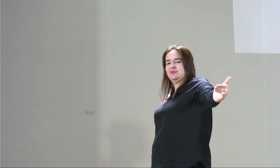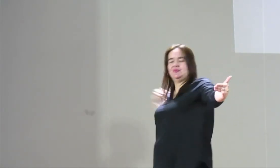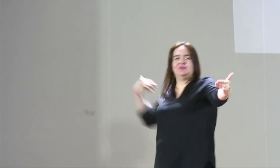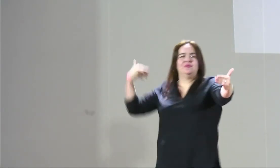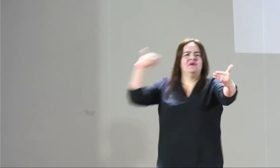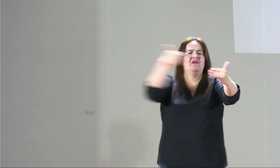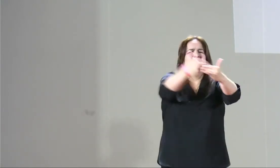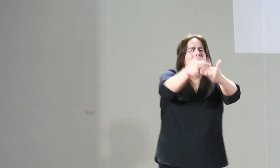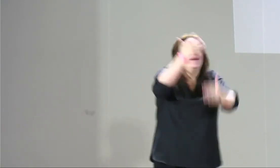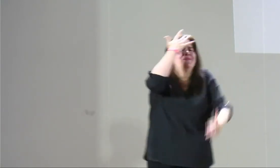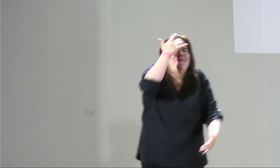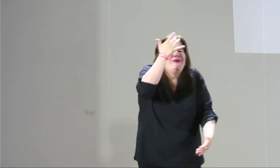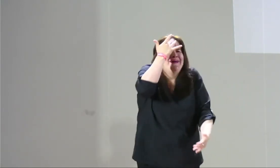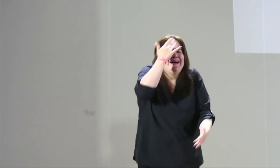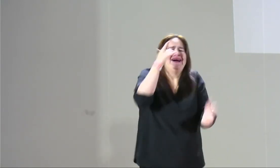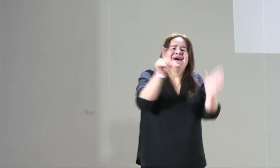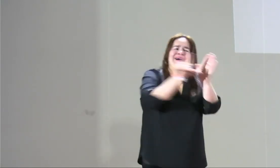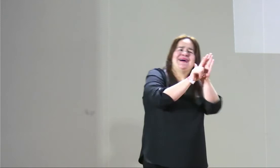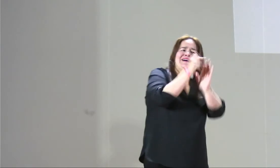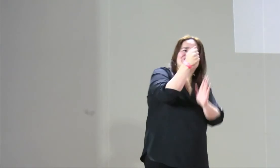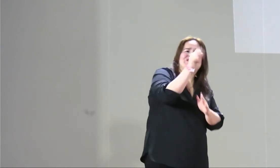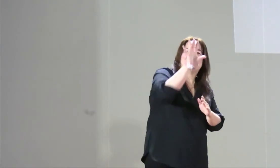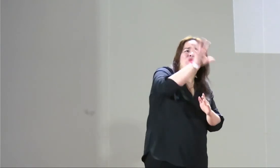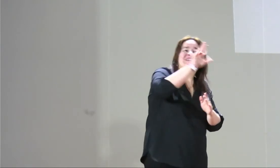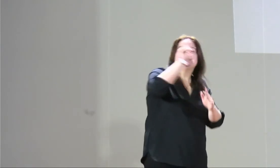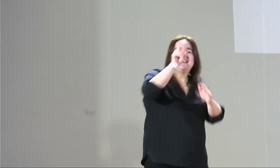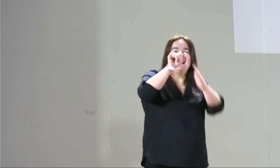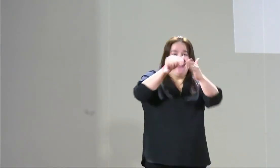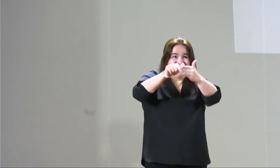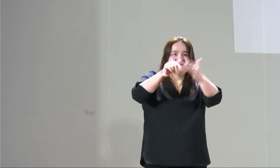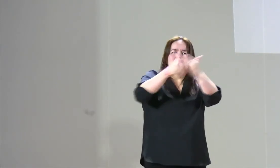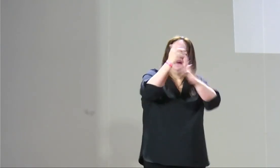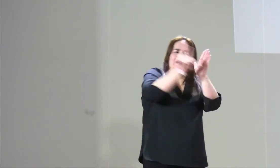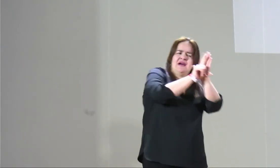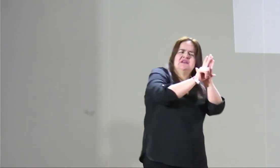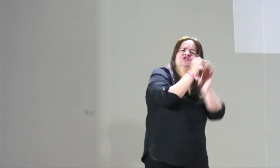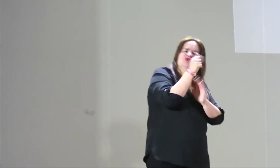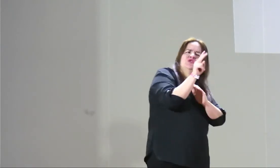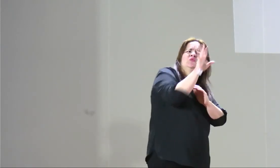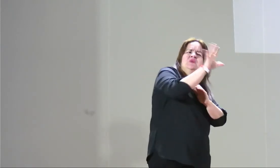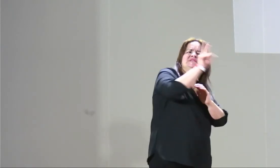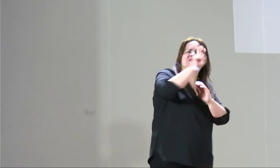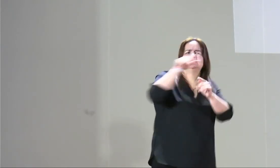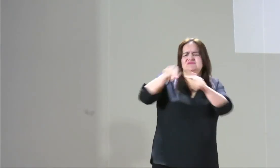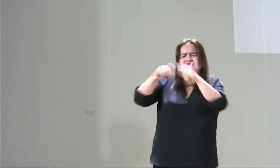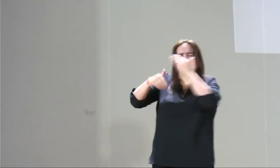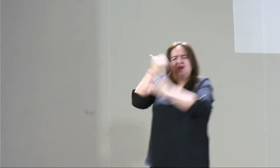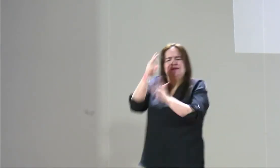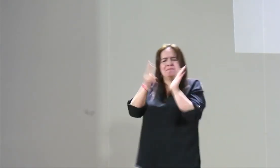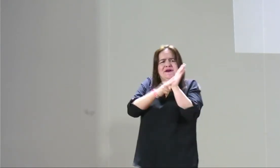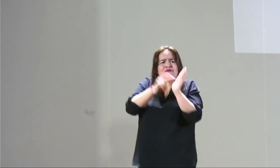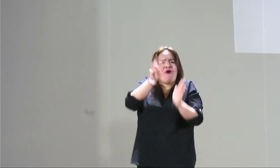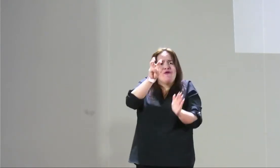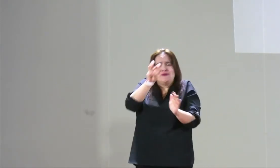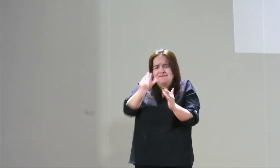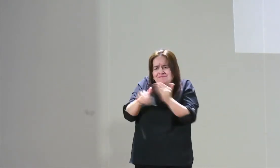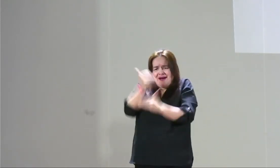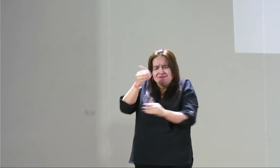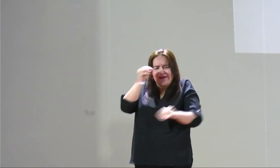mismo de lo mismo, de lo mismo de esos últimos años que se viene trabajando. Entonces, esa ley 1257